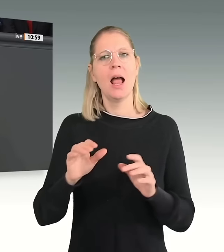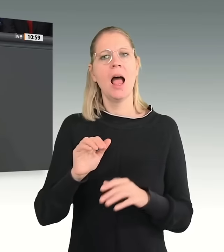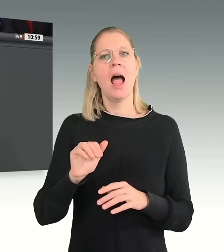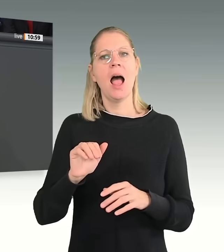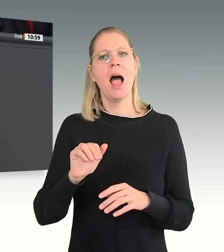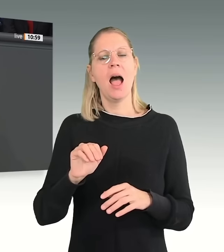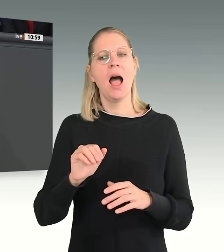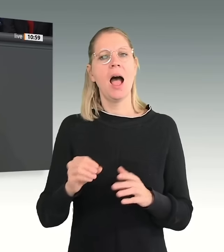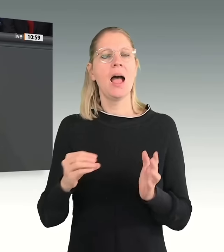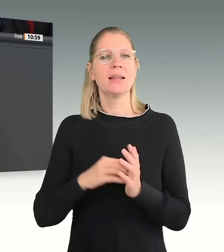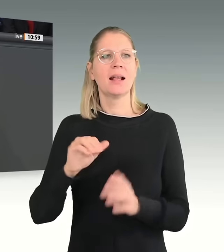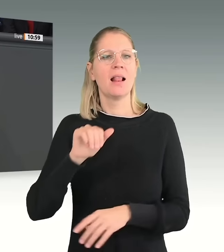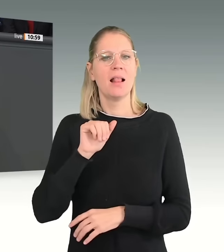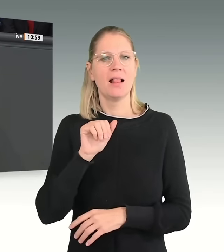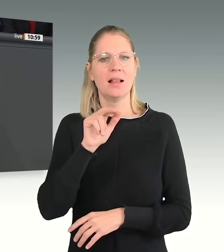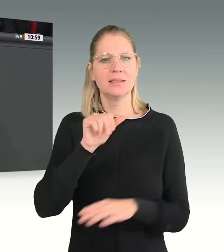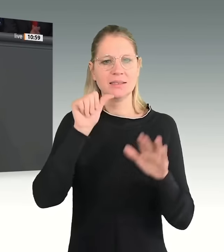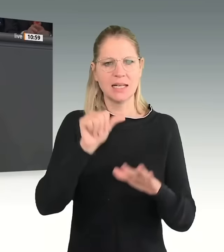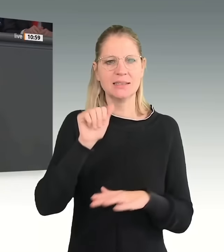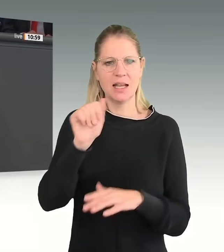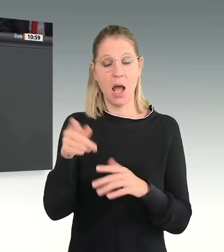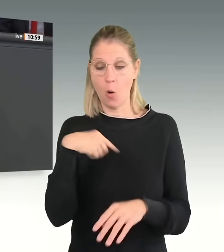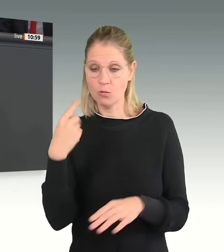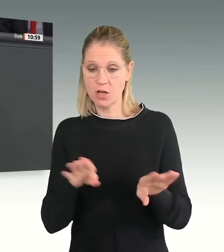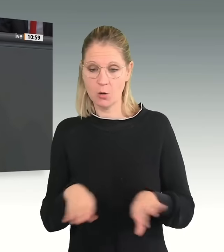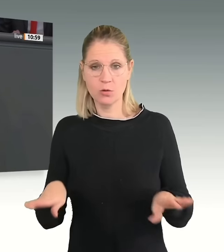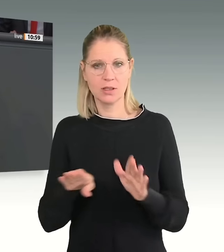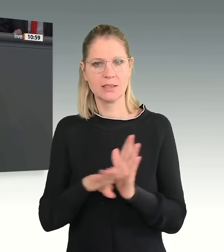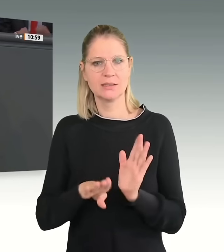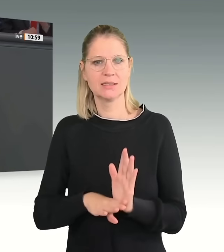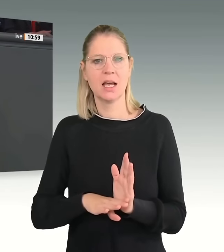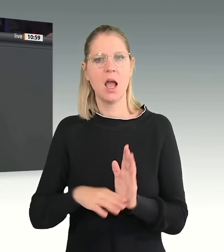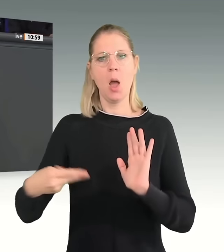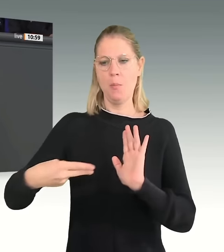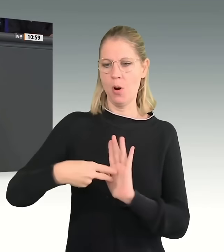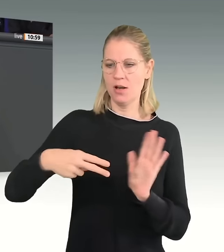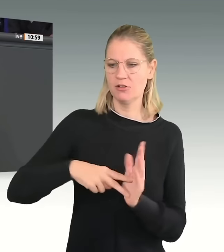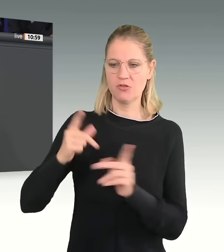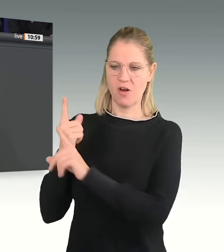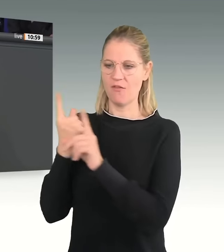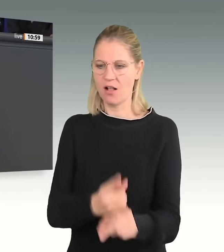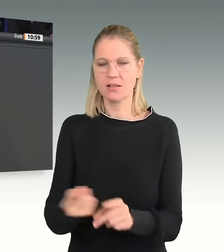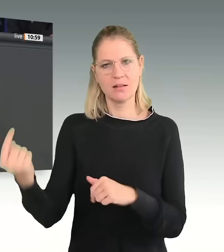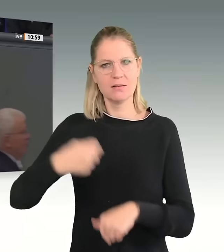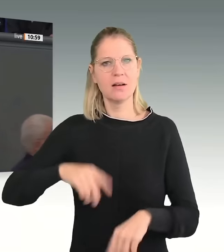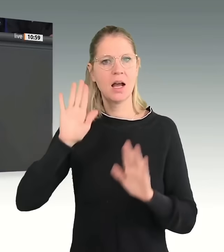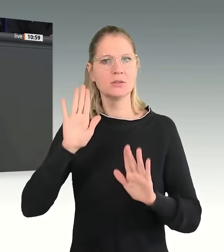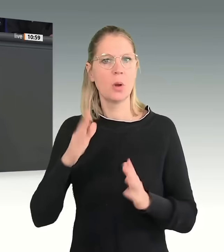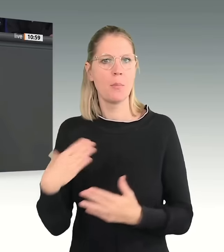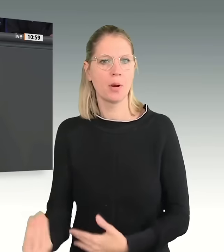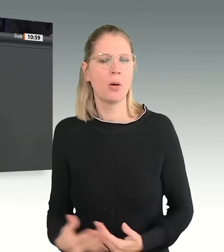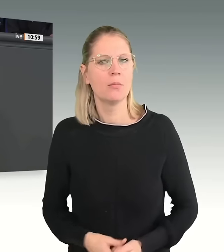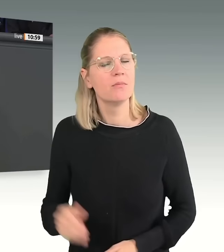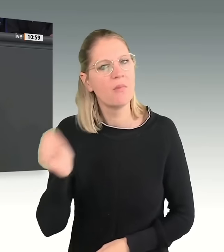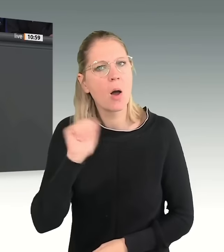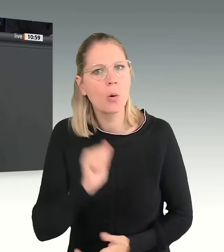Politisch Verfolgte genießen Asyl, heißt es darin. Der Grund, warum Deutschland ein sehr starkes Recht auf Asyl hat,